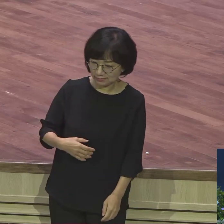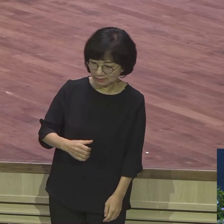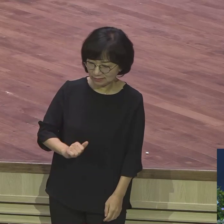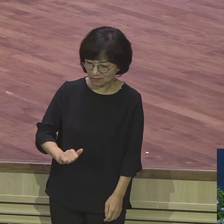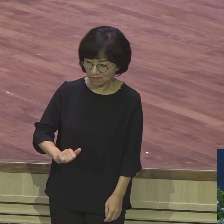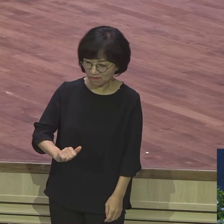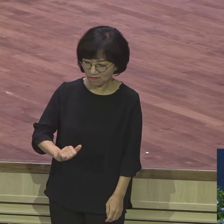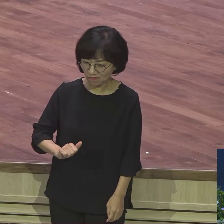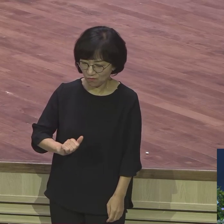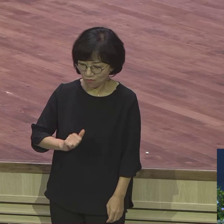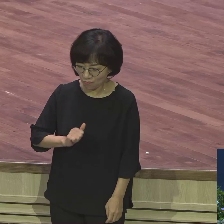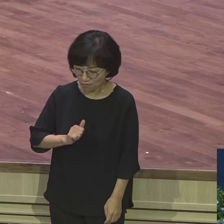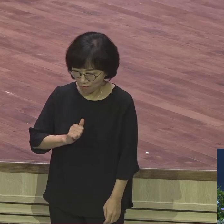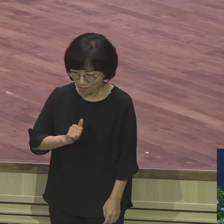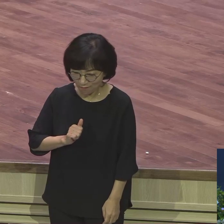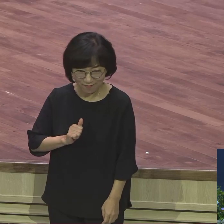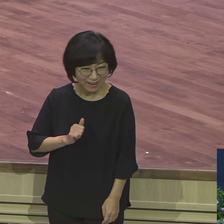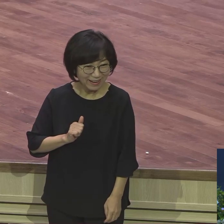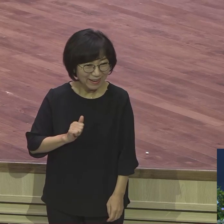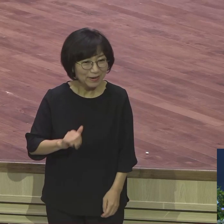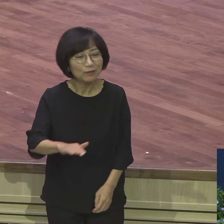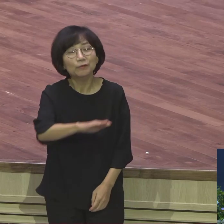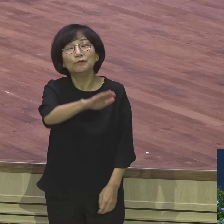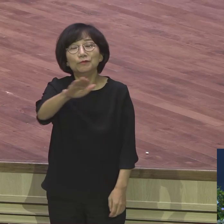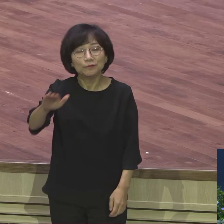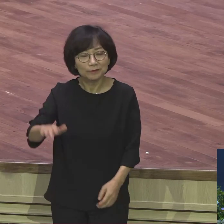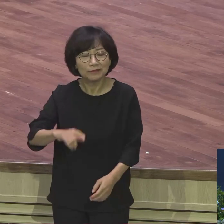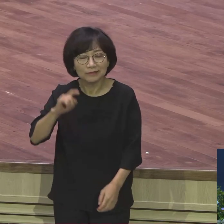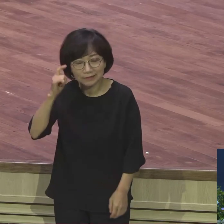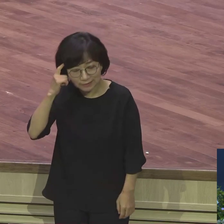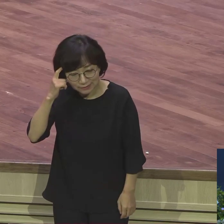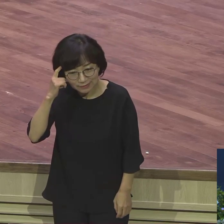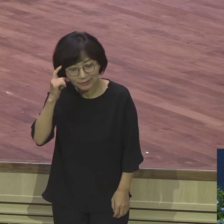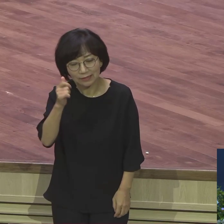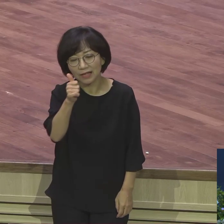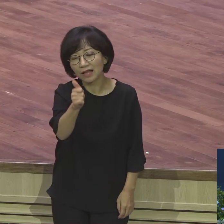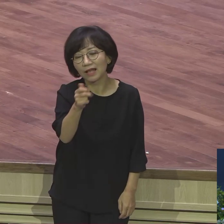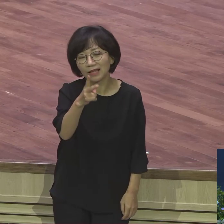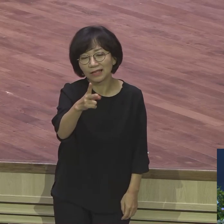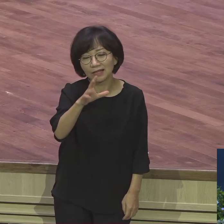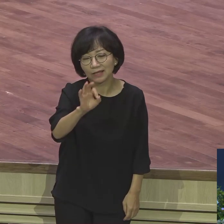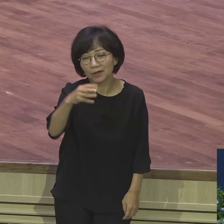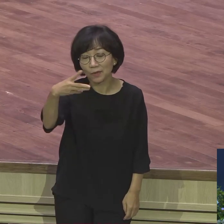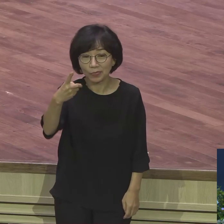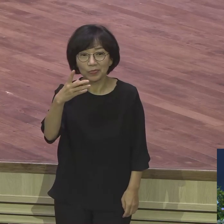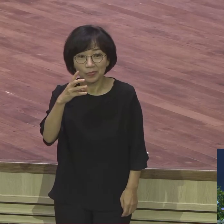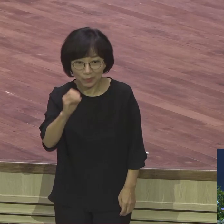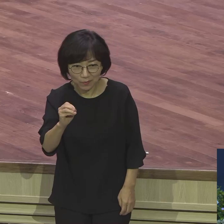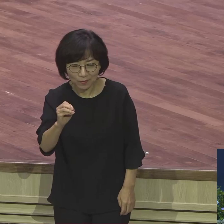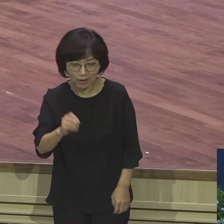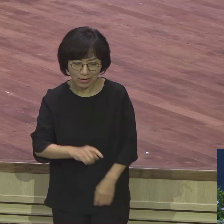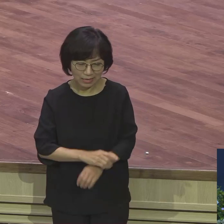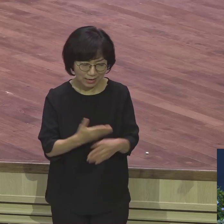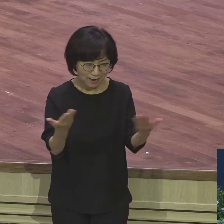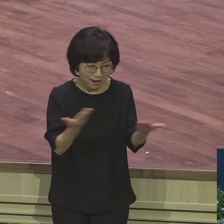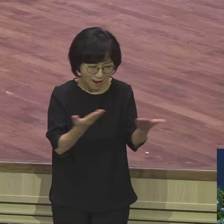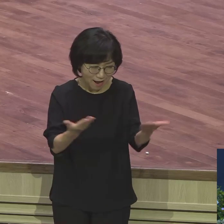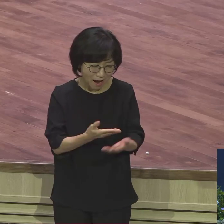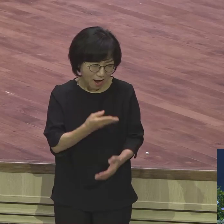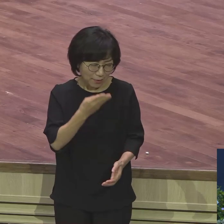우리가 생각하는 이 형통 그게 뭐예요? 온갖 일이 다 내 뜻대로 잘 그렇게 풀려나가는 것을